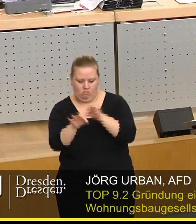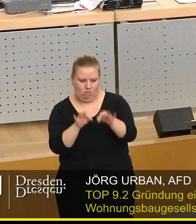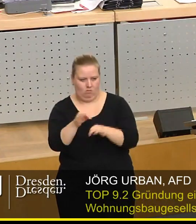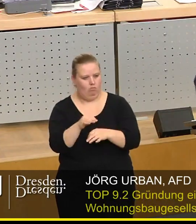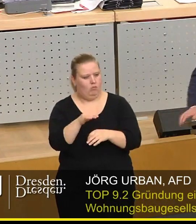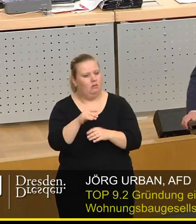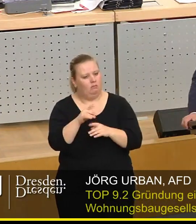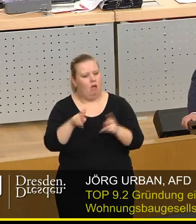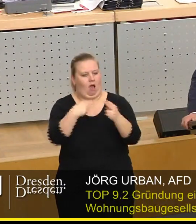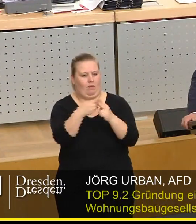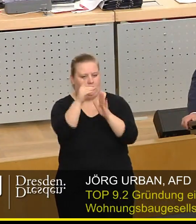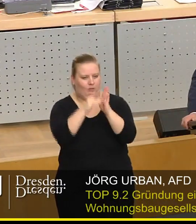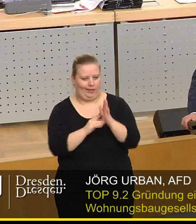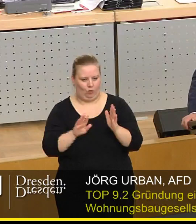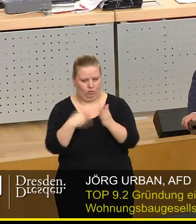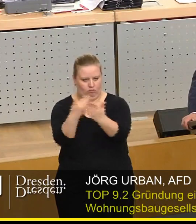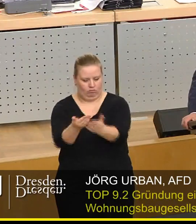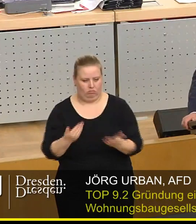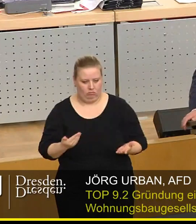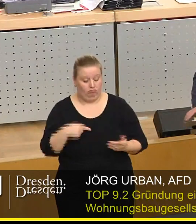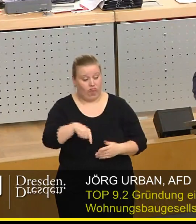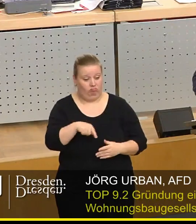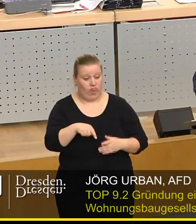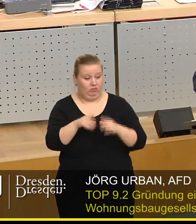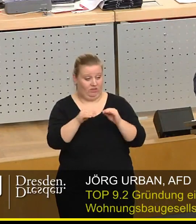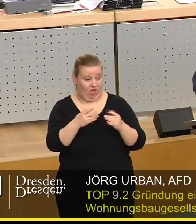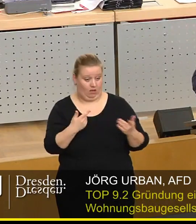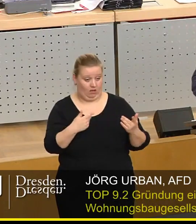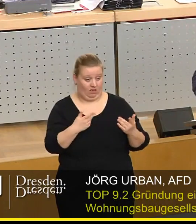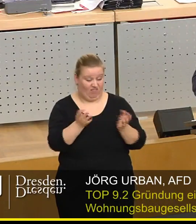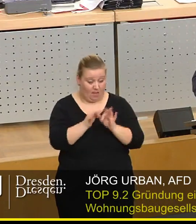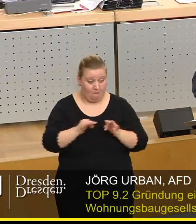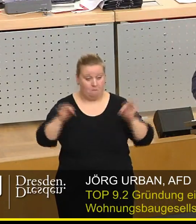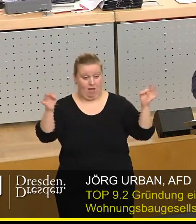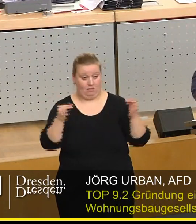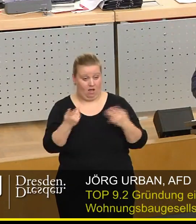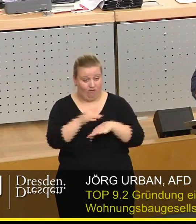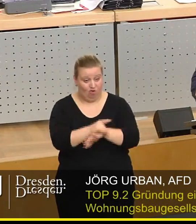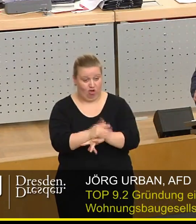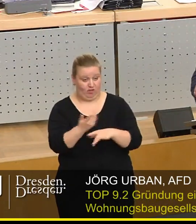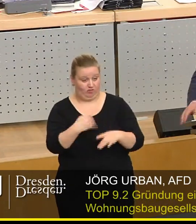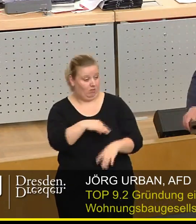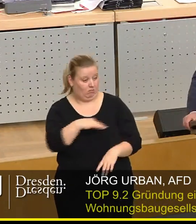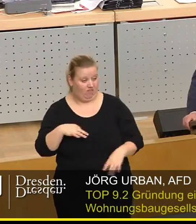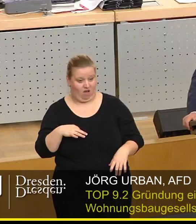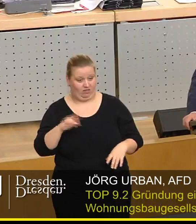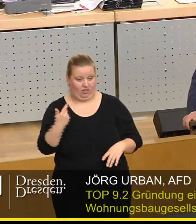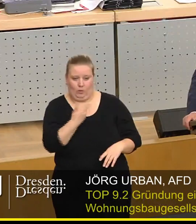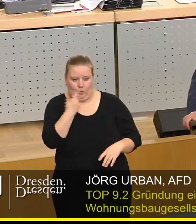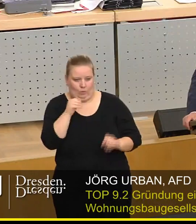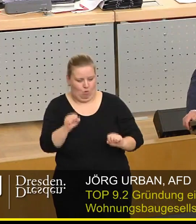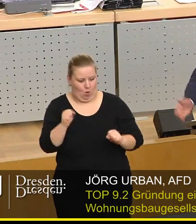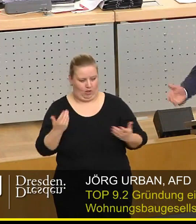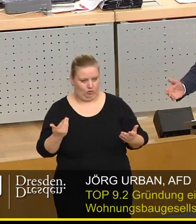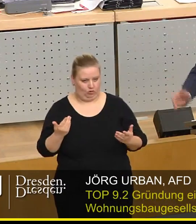angemessenen Bedingungen sichergestellt werden. Dieser Zweck kann nicht besser und wirtschaftlicher durch einen privaten Dritten erfüllt